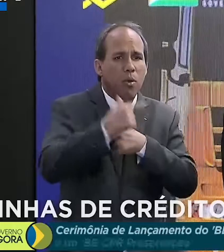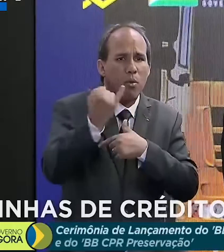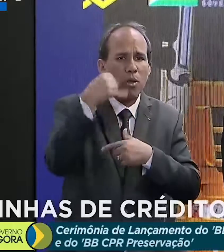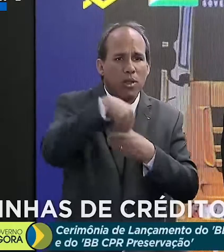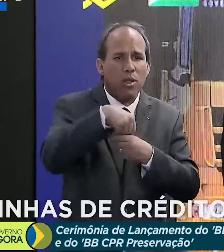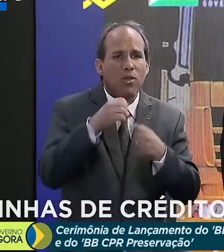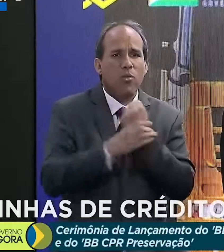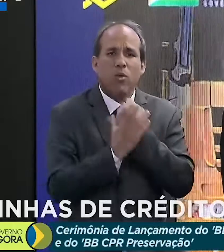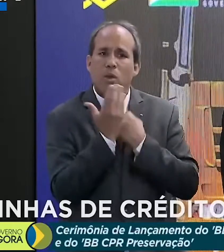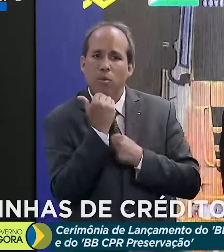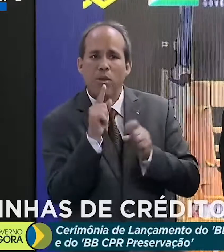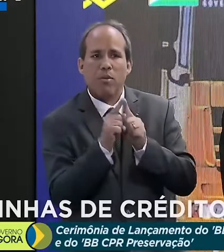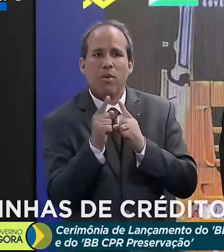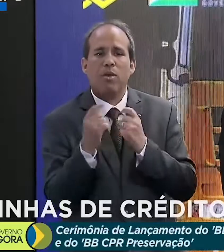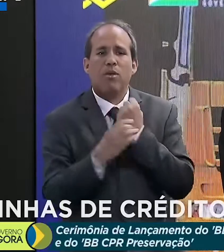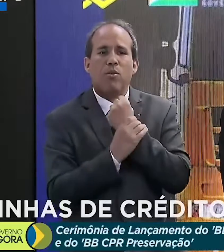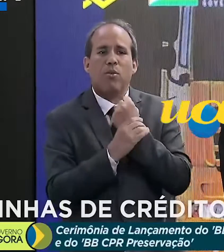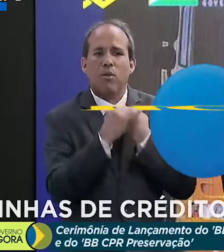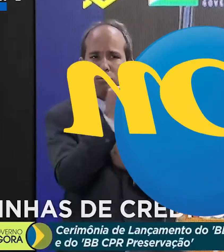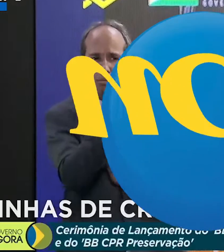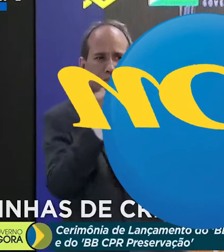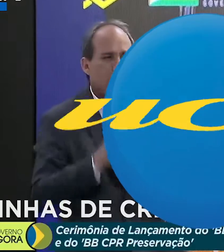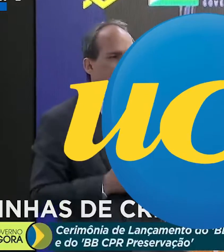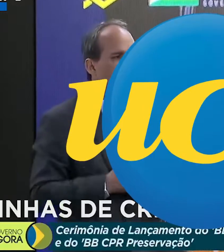segurança energética.